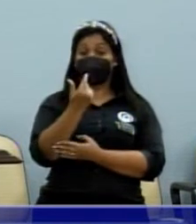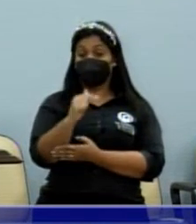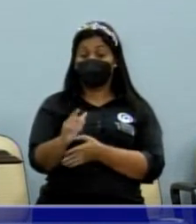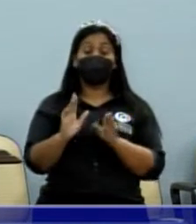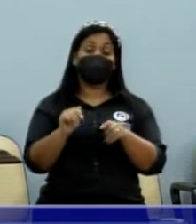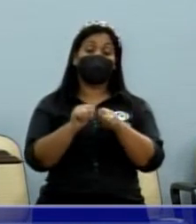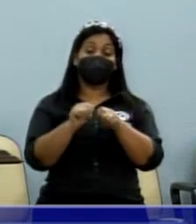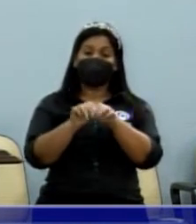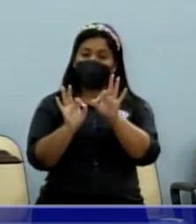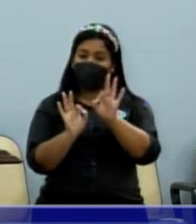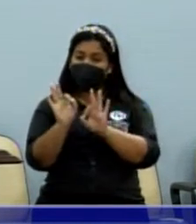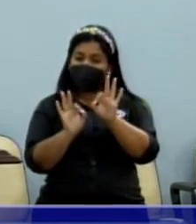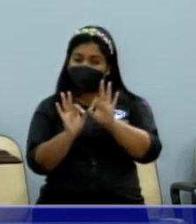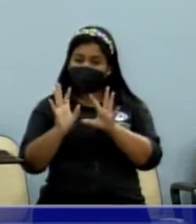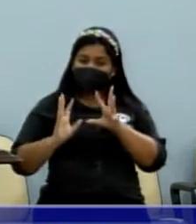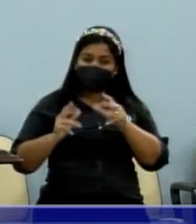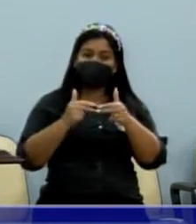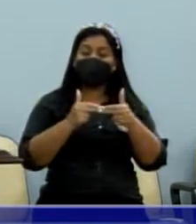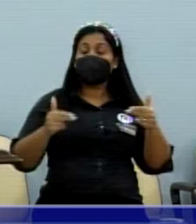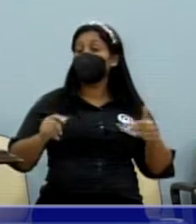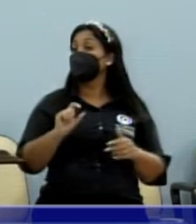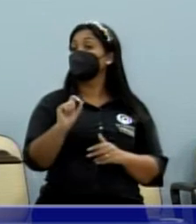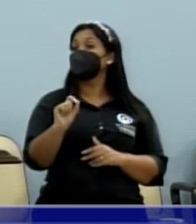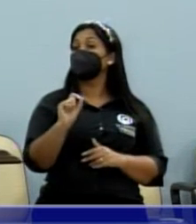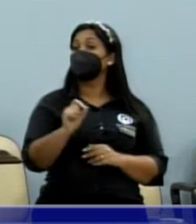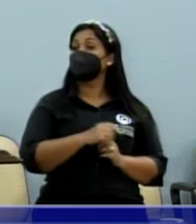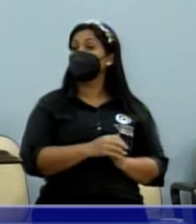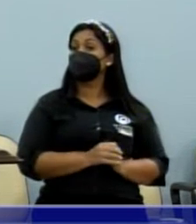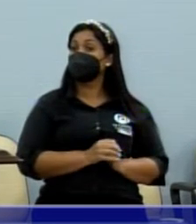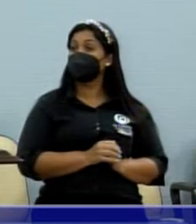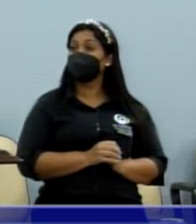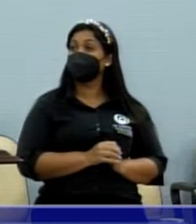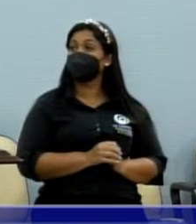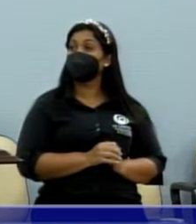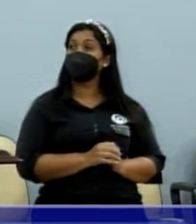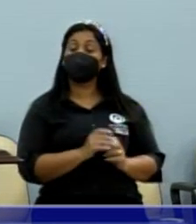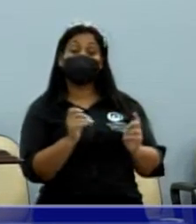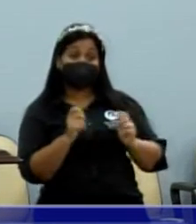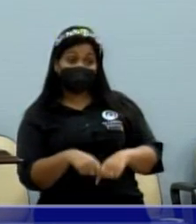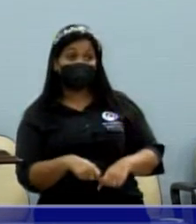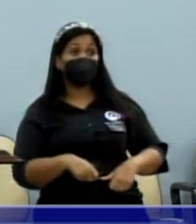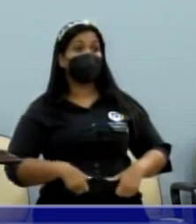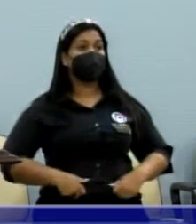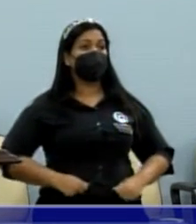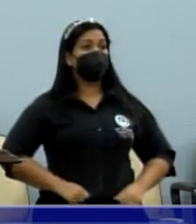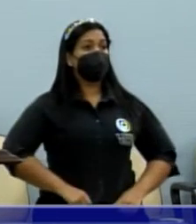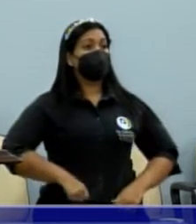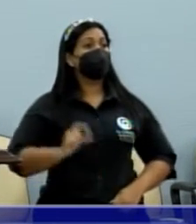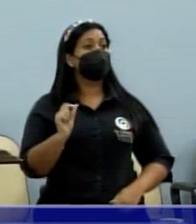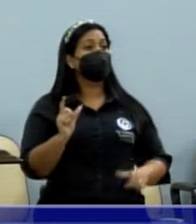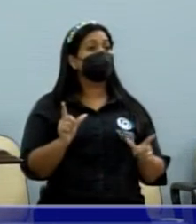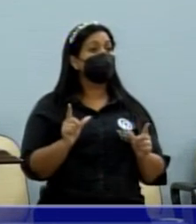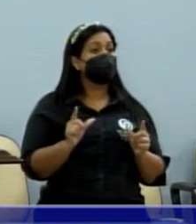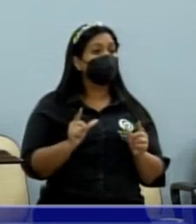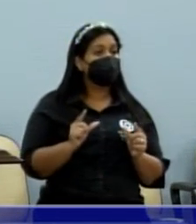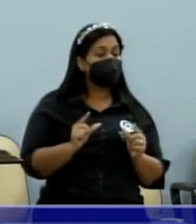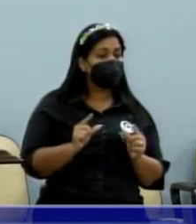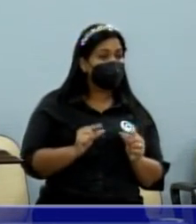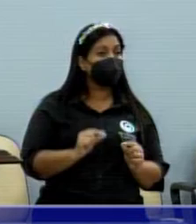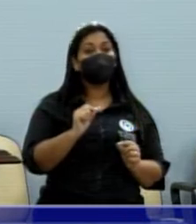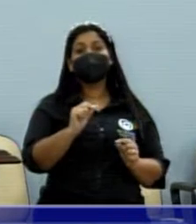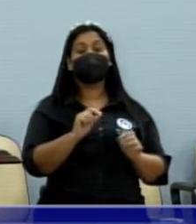ele está fazendo aquilo que pode, venho nos amenizar, uma